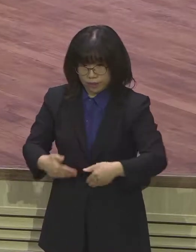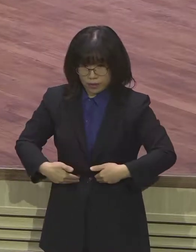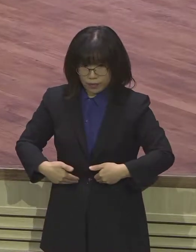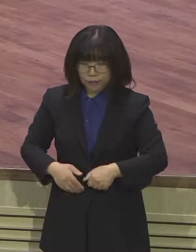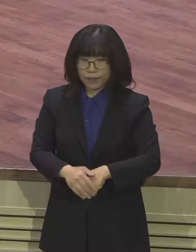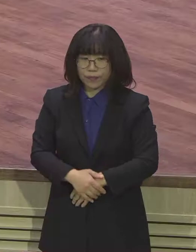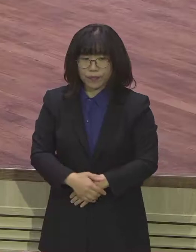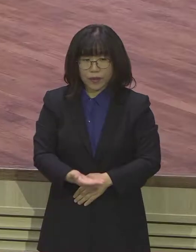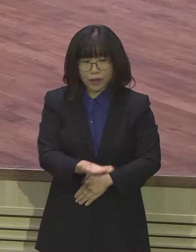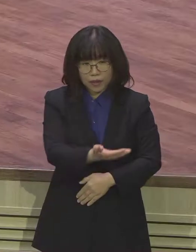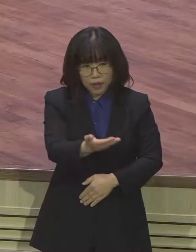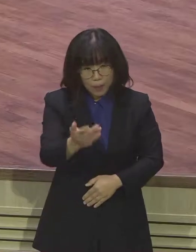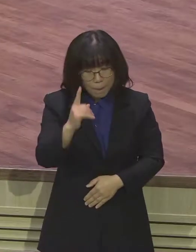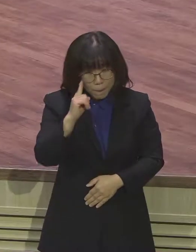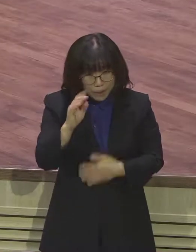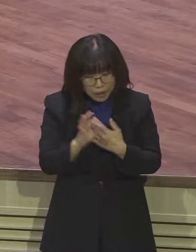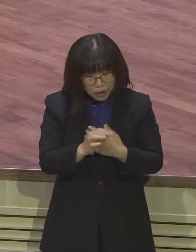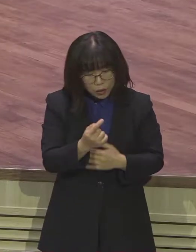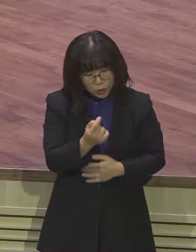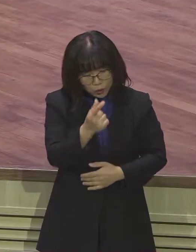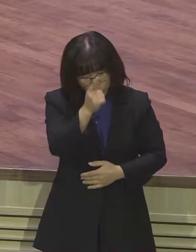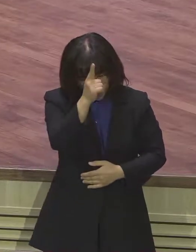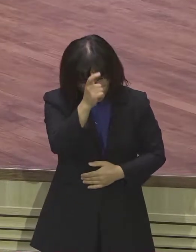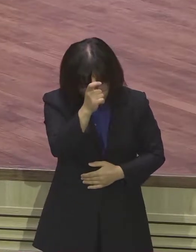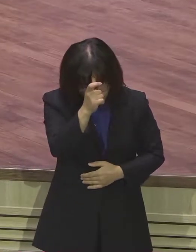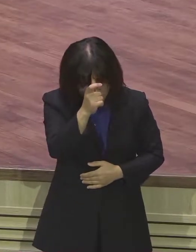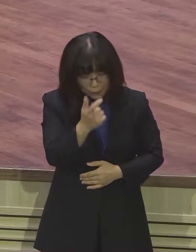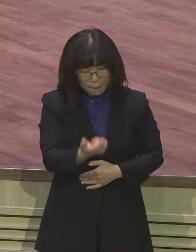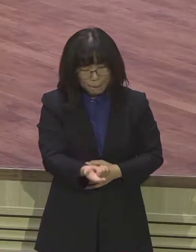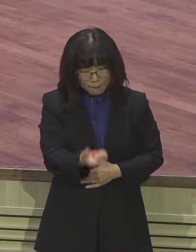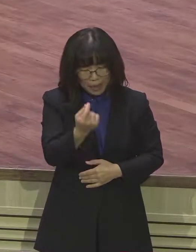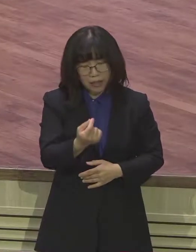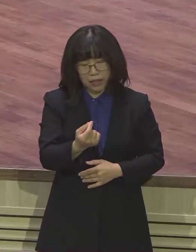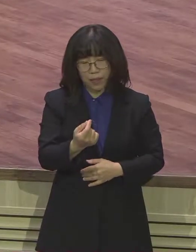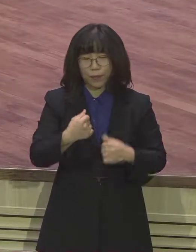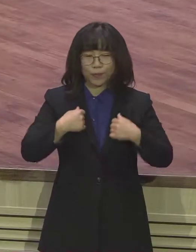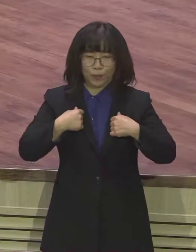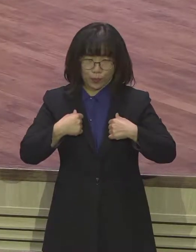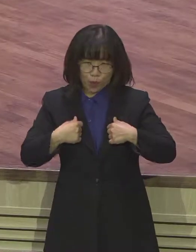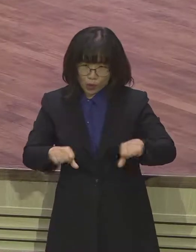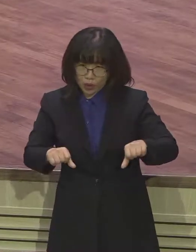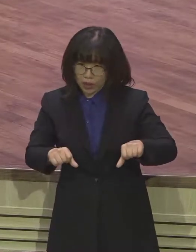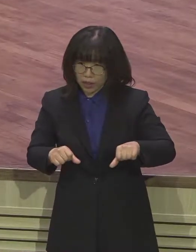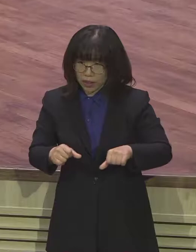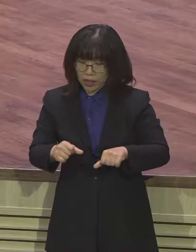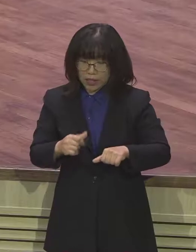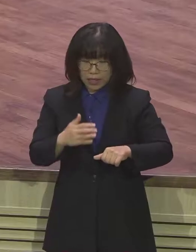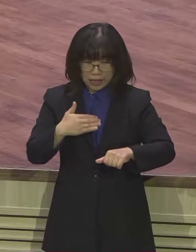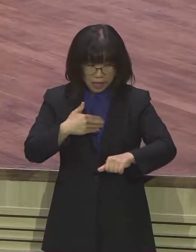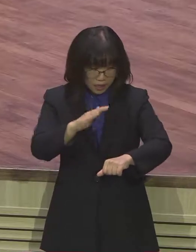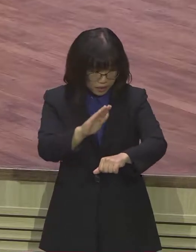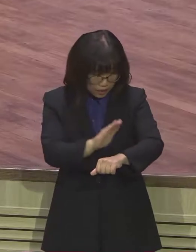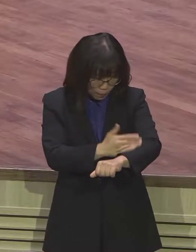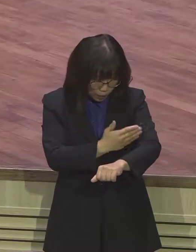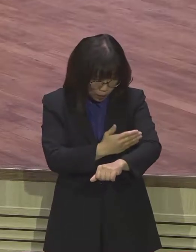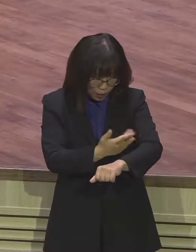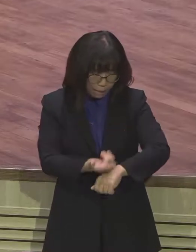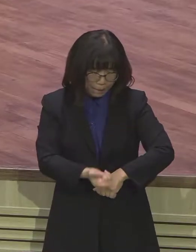안으로 들어간 것은 밖으로 뽑아내지 않겠습니까? 가감히 내가 끊어버려야 될 것은 또 말씀 앞에 결단하고 끊을 수 있는 그런 믿음의 결단이